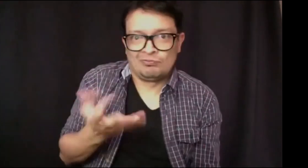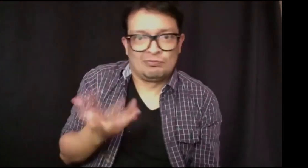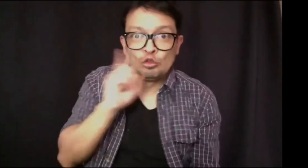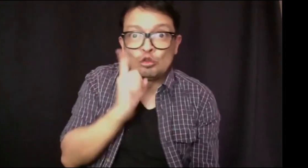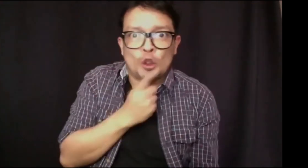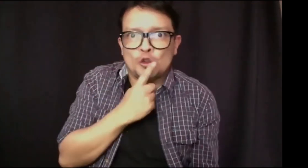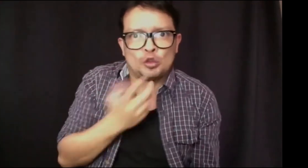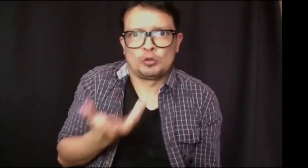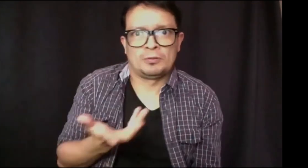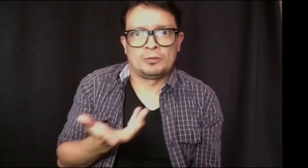sordos, ¿cierto?